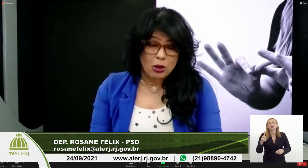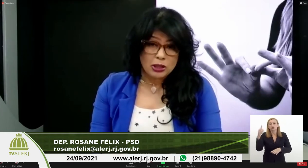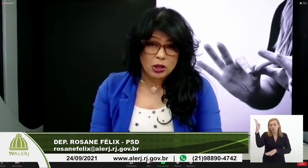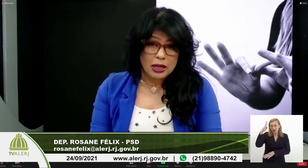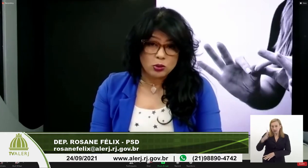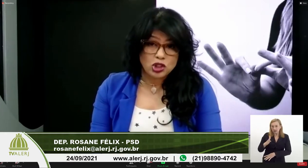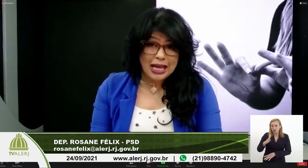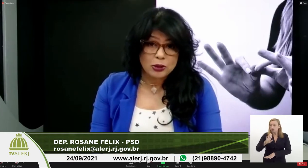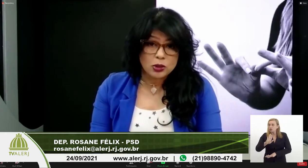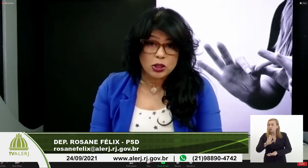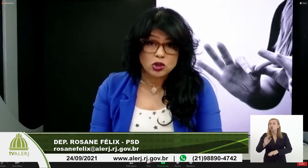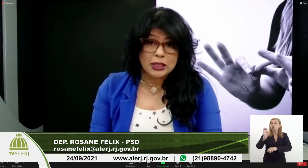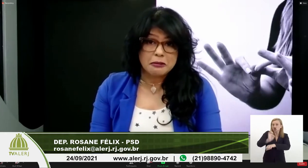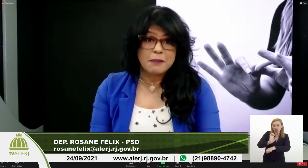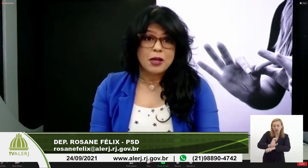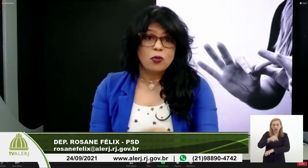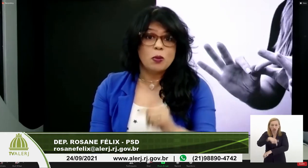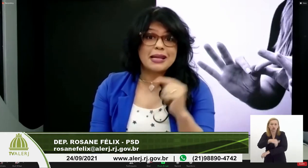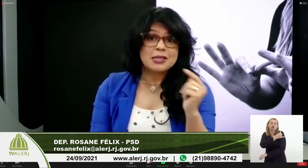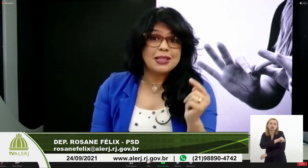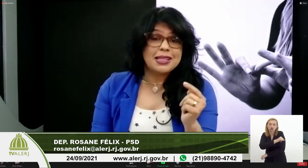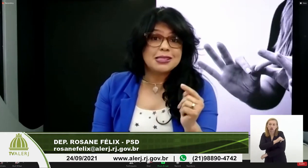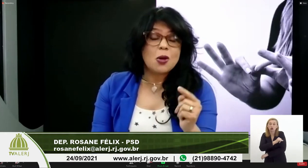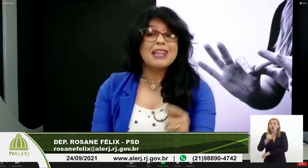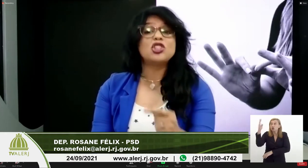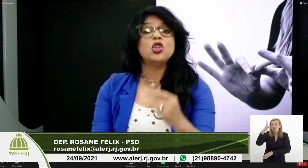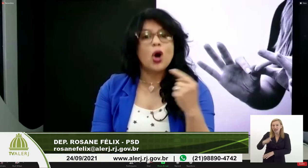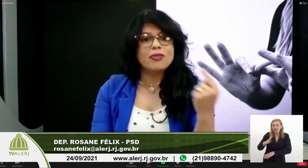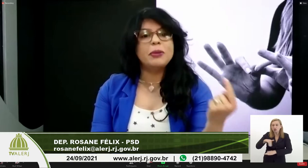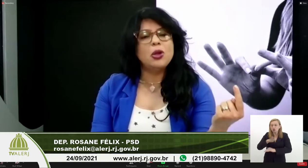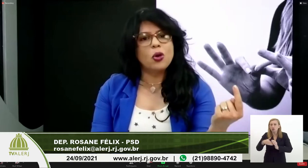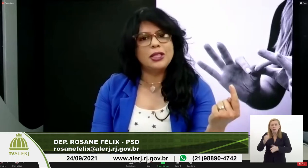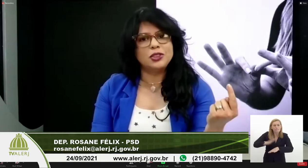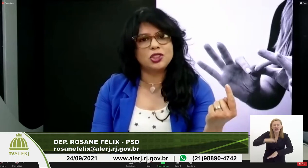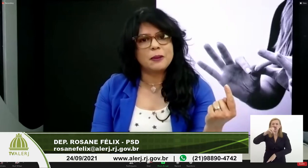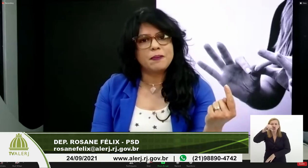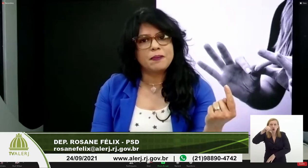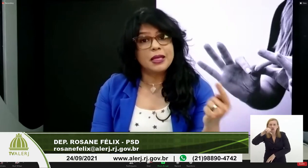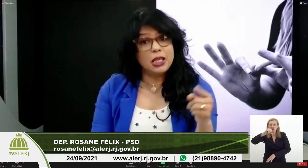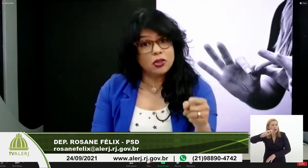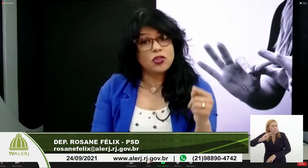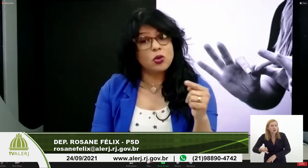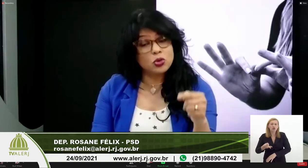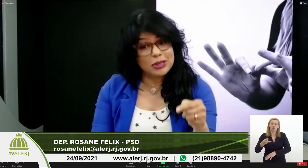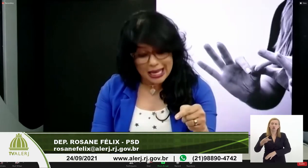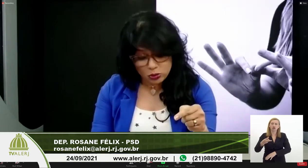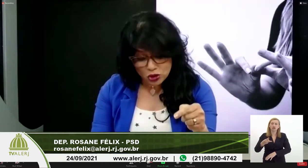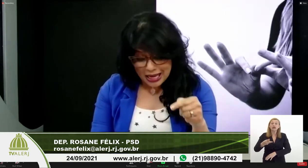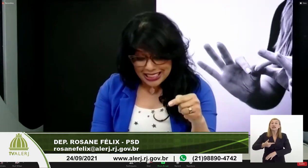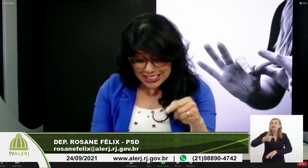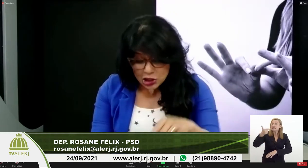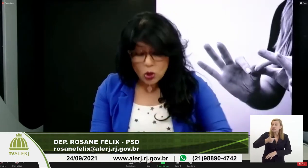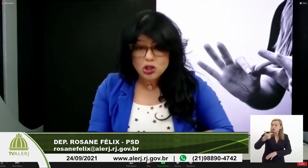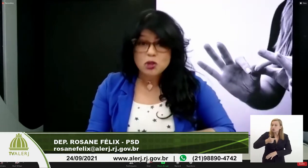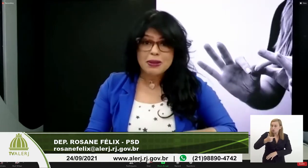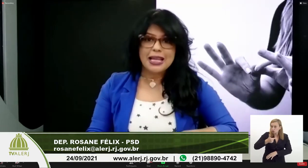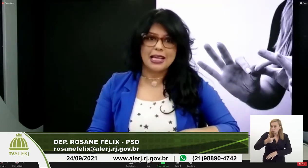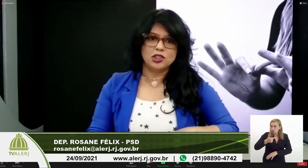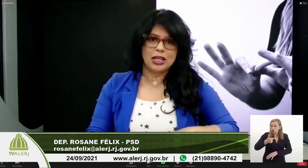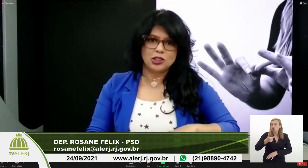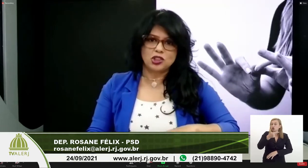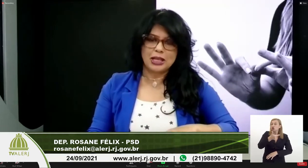no estado aqui do Rio de Janeiro, no Brasil inteiro são mais de 9 milhões, isso segundo dados de